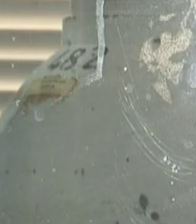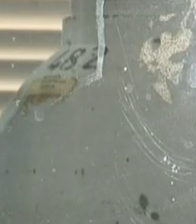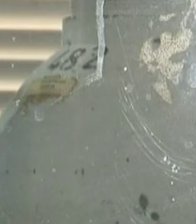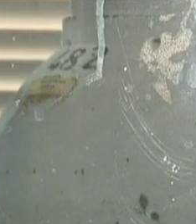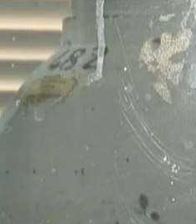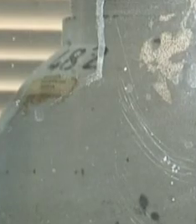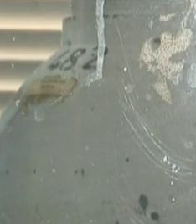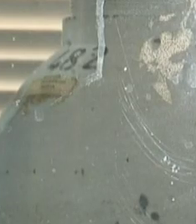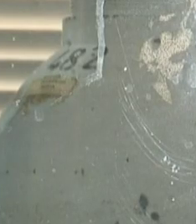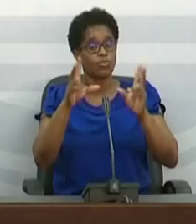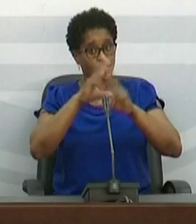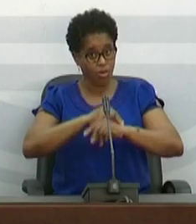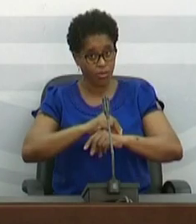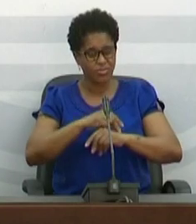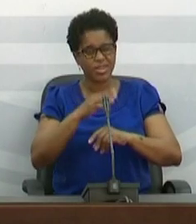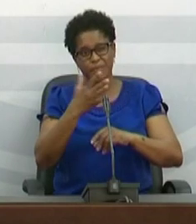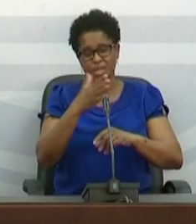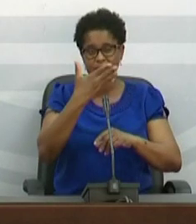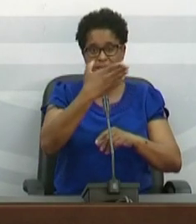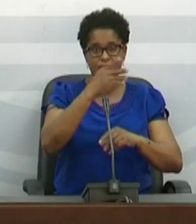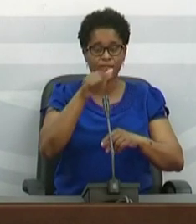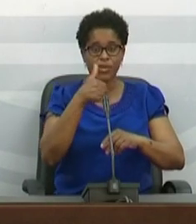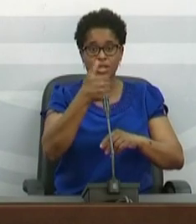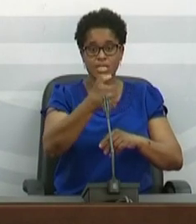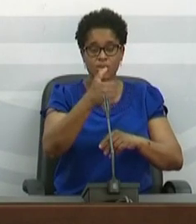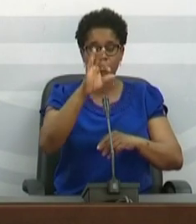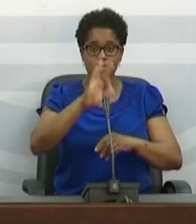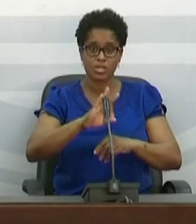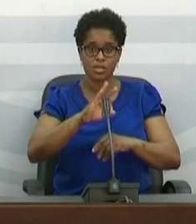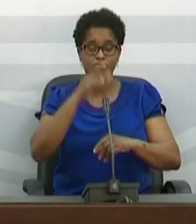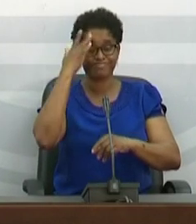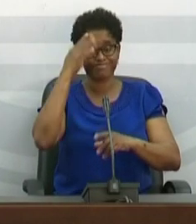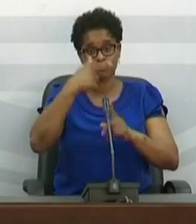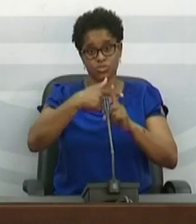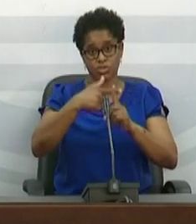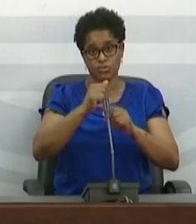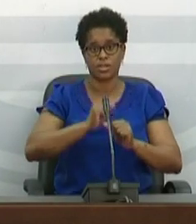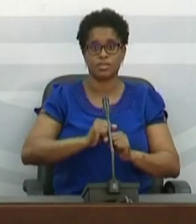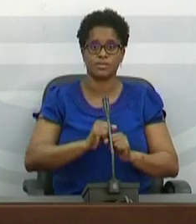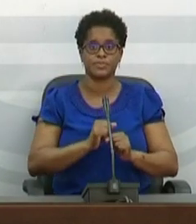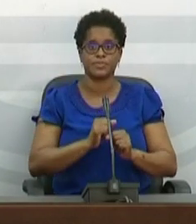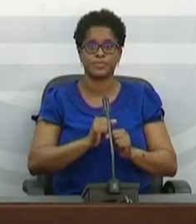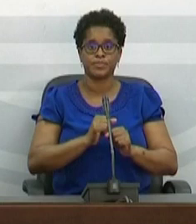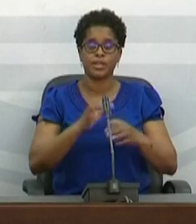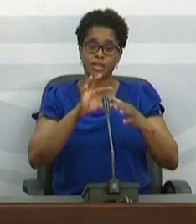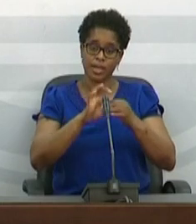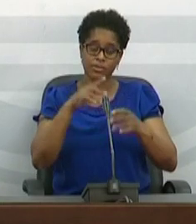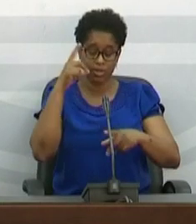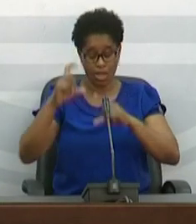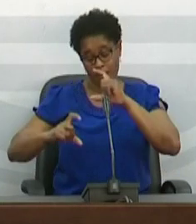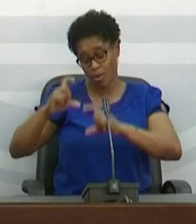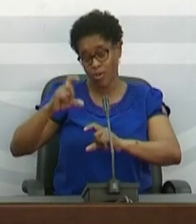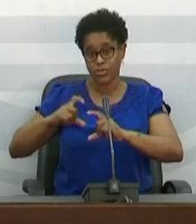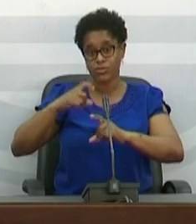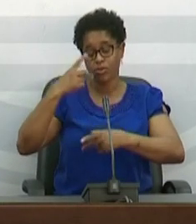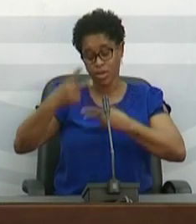casos novos representam 7,5% da taxa de positividade relativamente às amostras